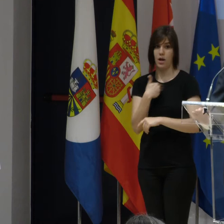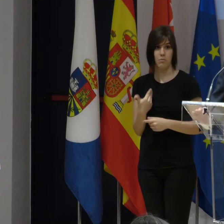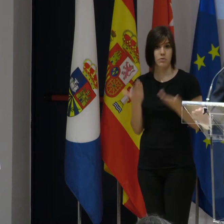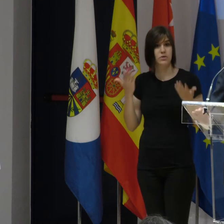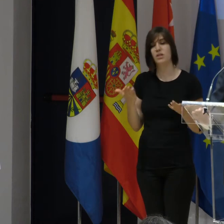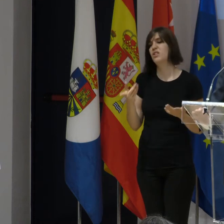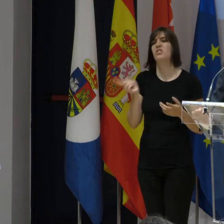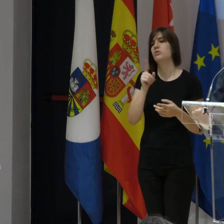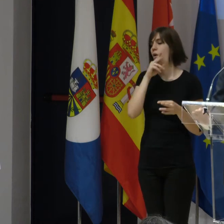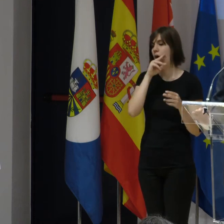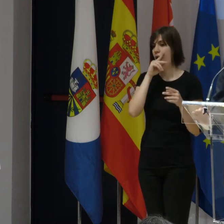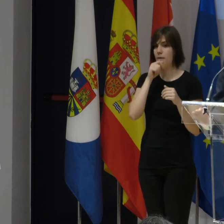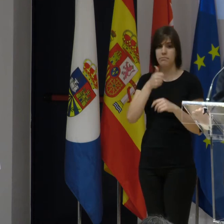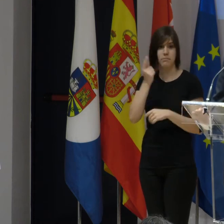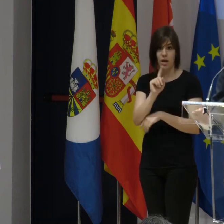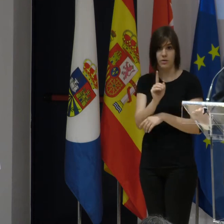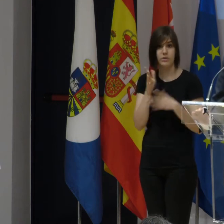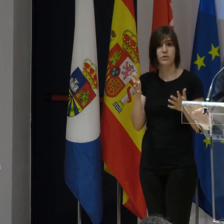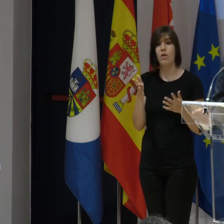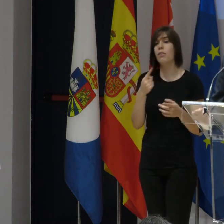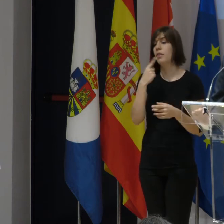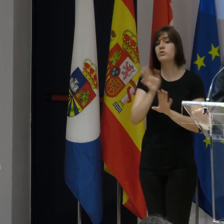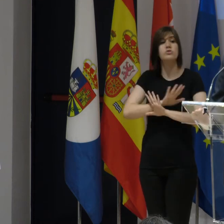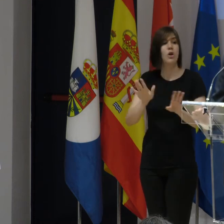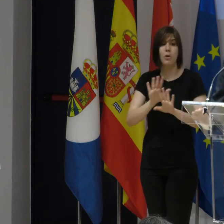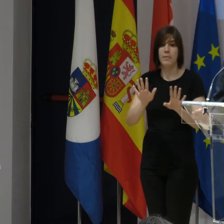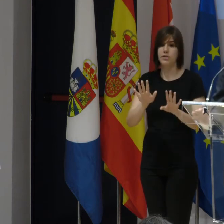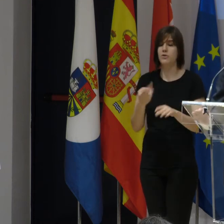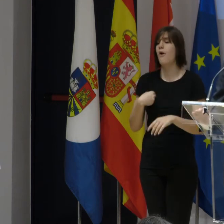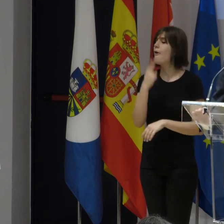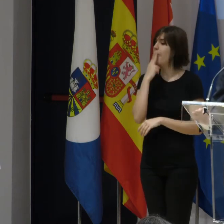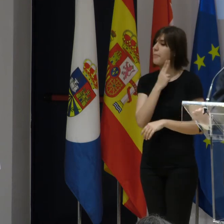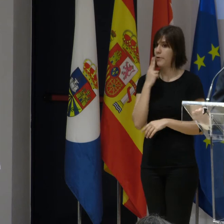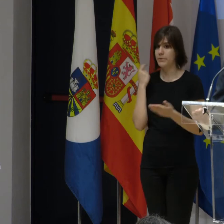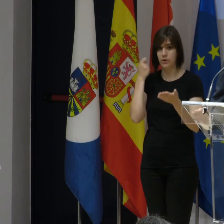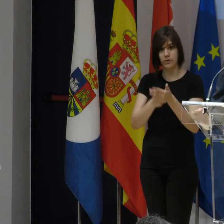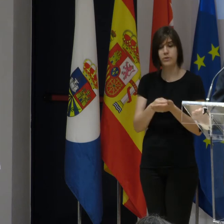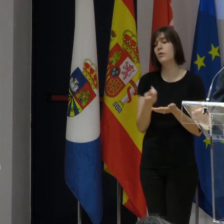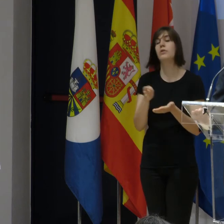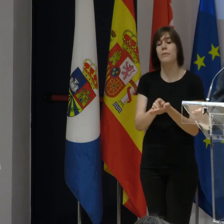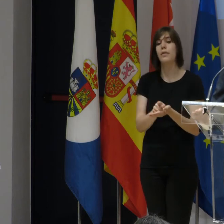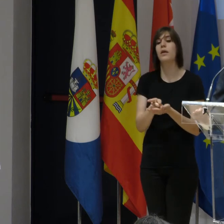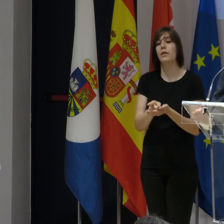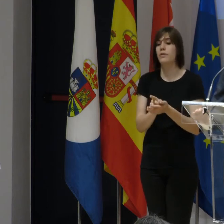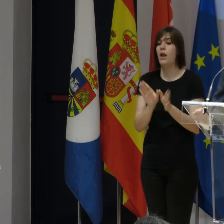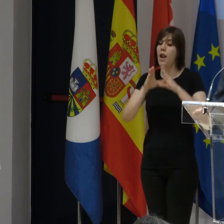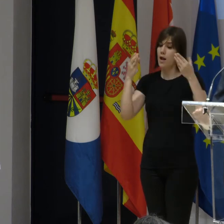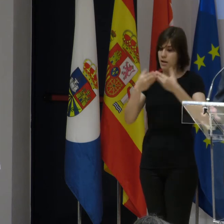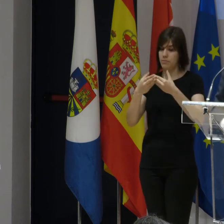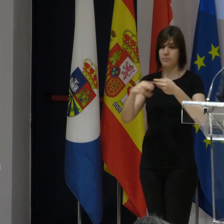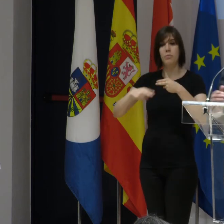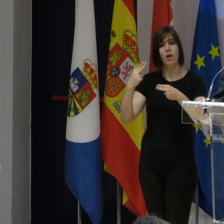voy a extenderme mucho más, simplemente deciros que reiterar mi compromiso y el compromiso del equipo de gobierno que presido